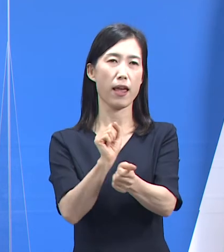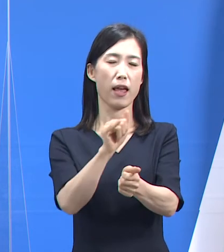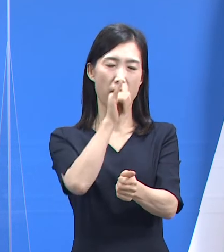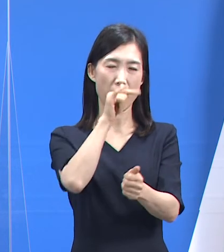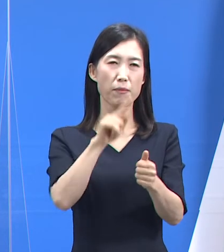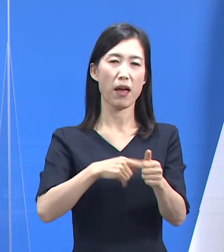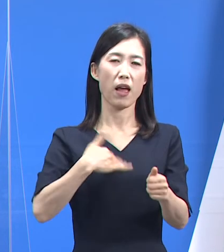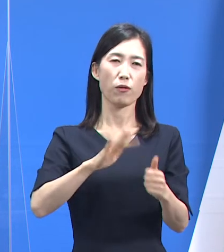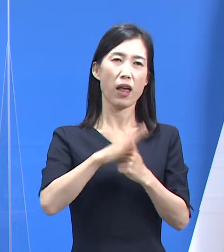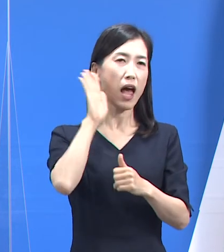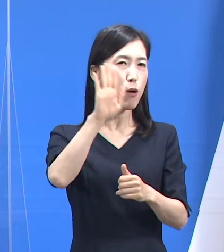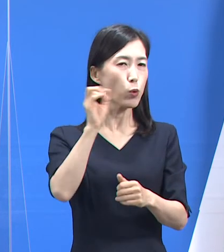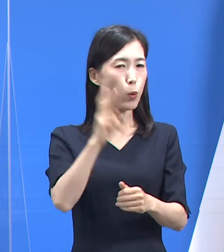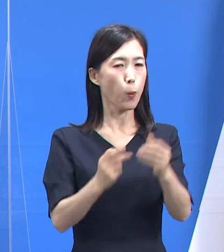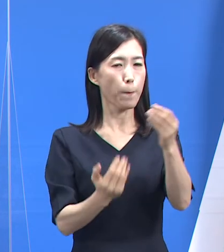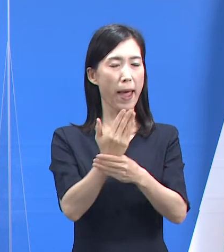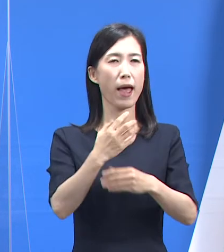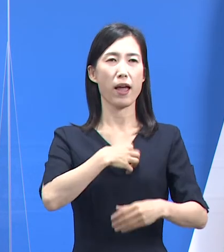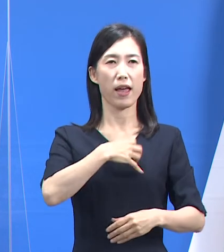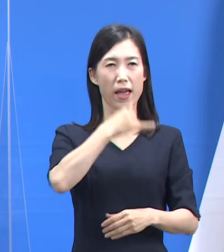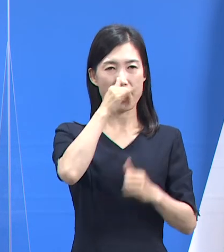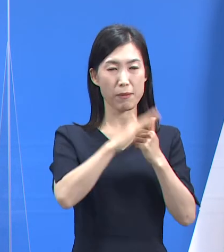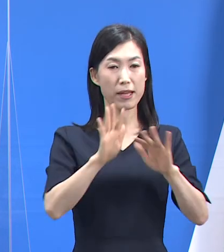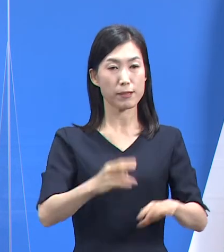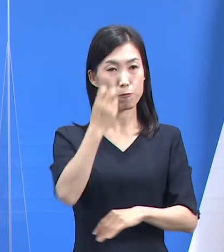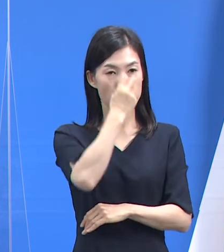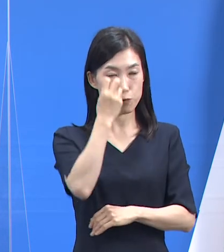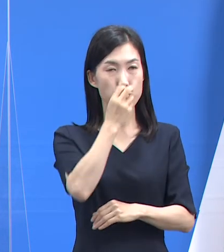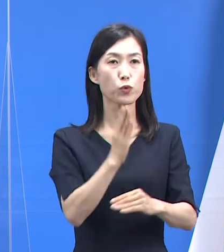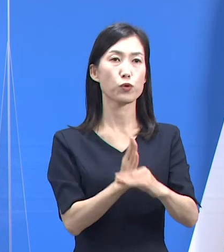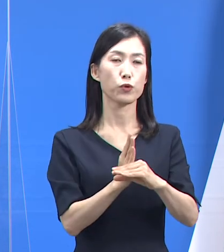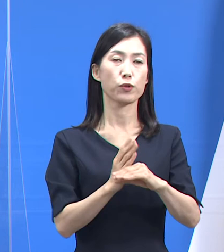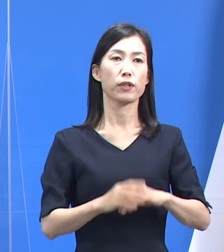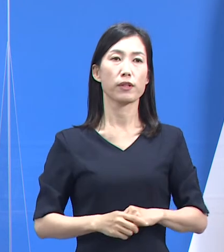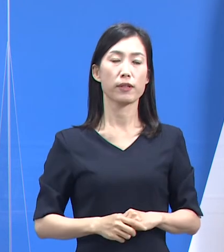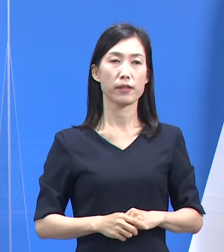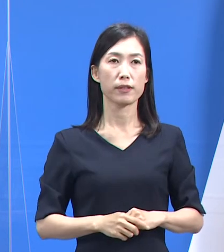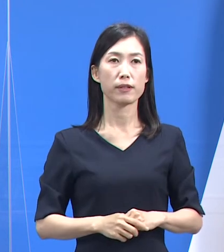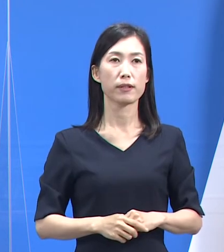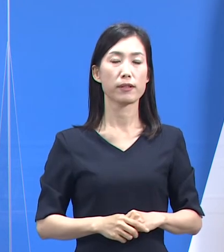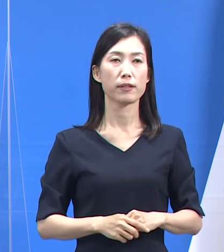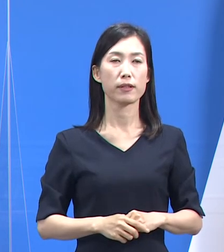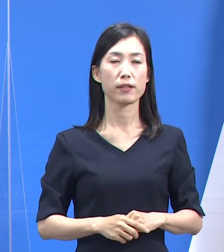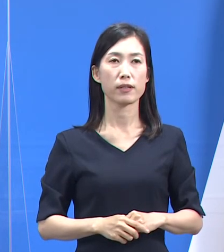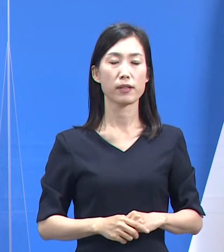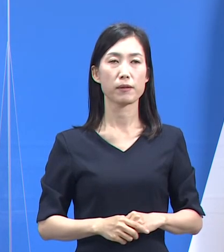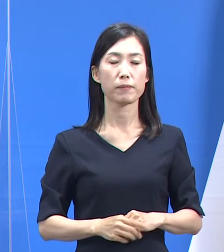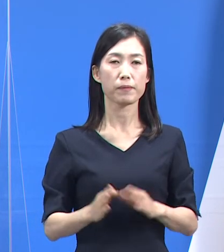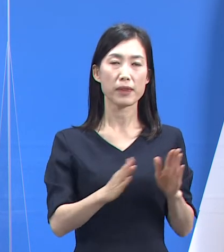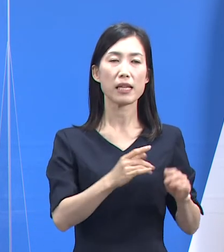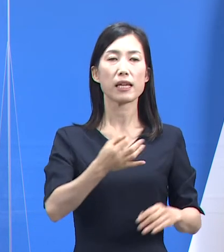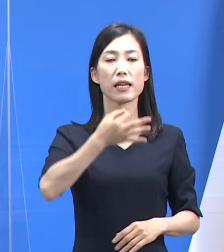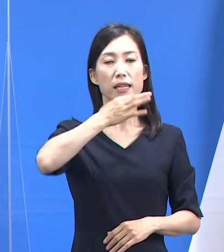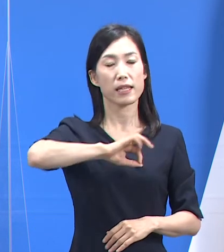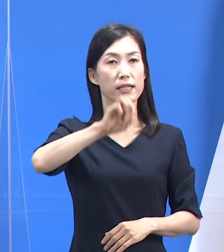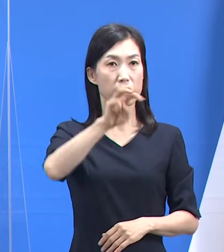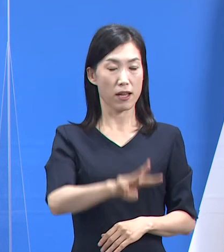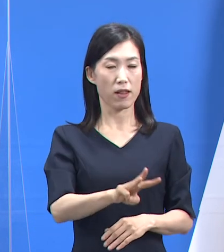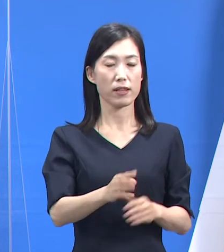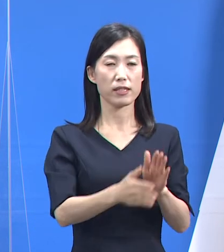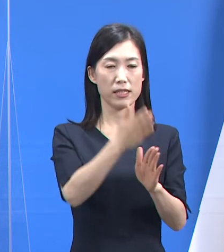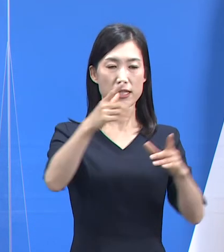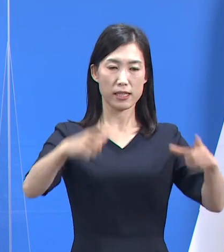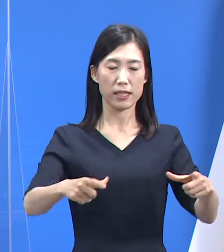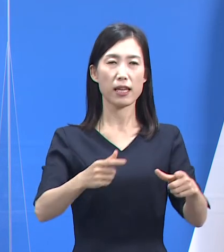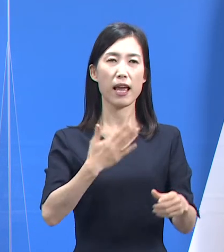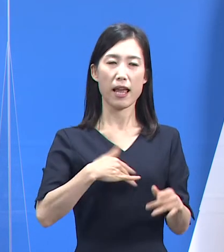추가 확진자 발생 가능성에도 무게를 두고 모니터링 중입니다. 다음은 이천시 지인 모임 관련